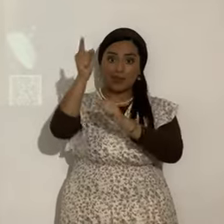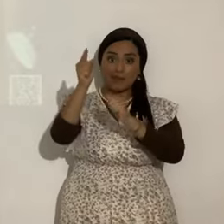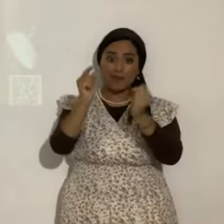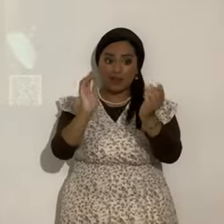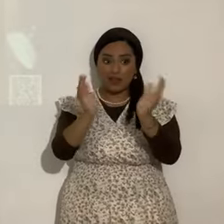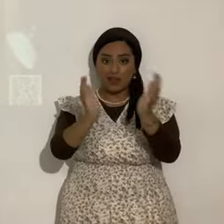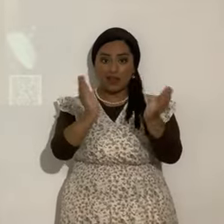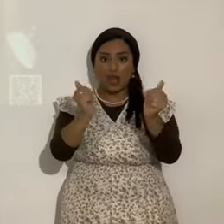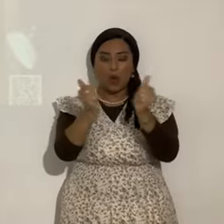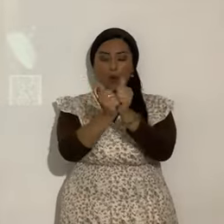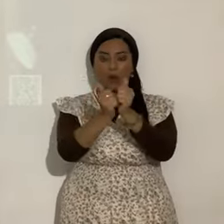con el verso siguiente.